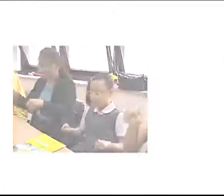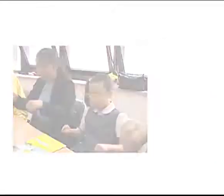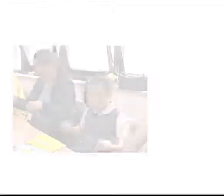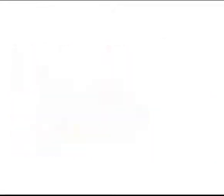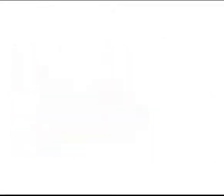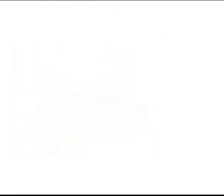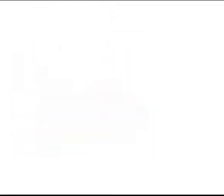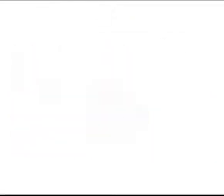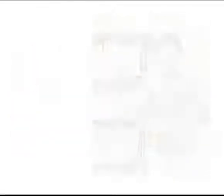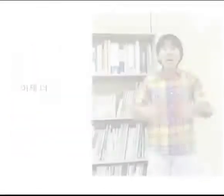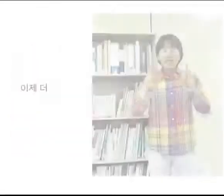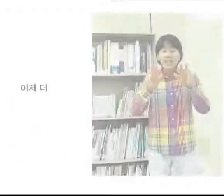입 코로나 입구로 입子 입장